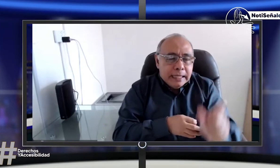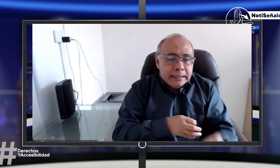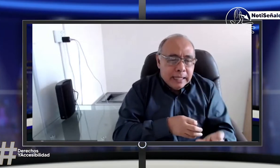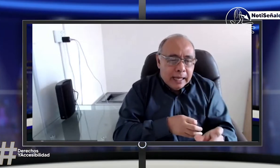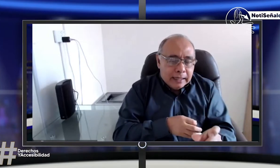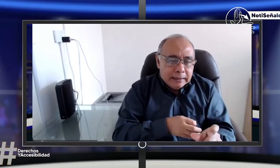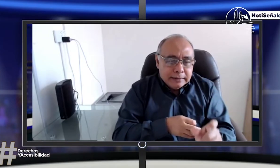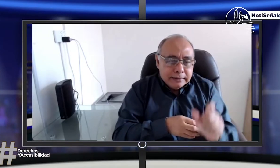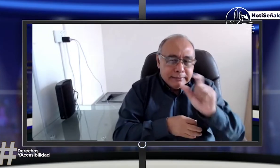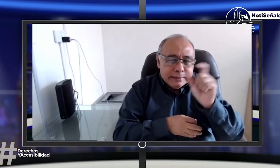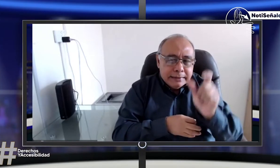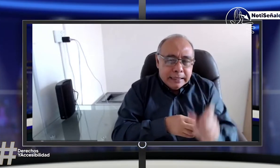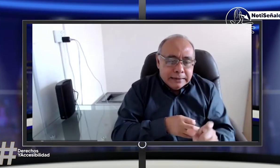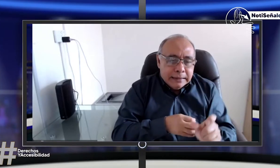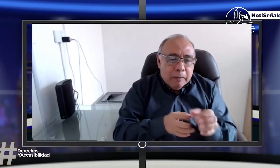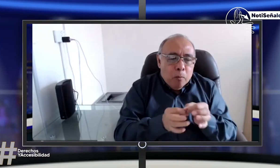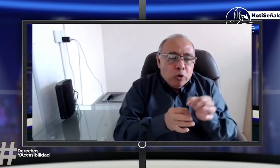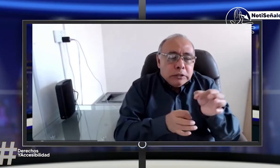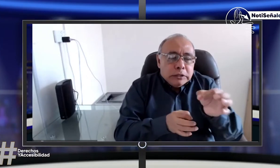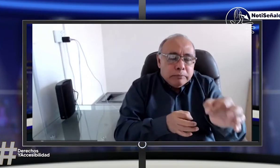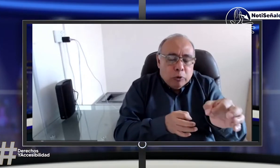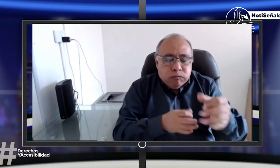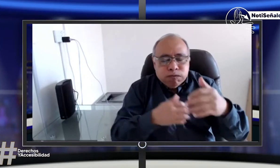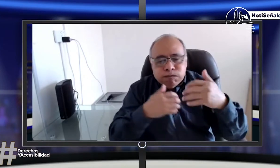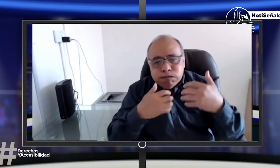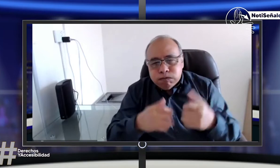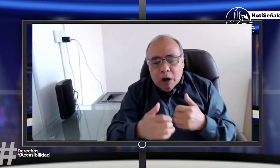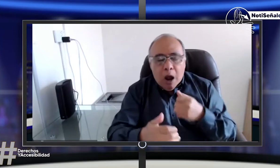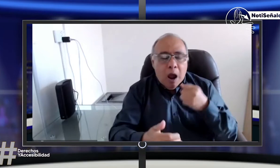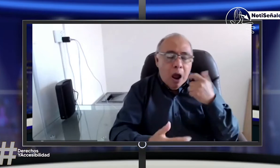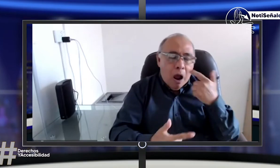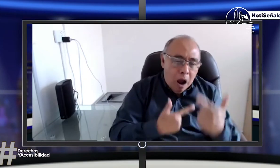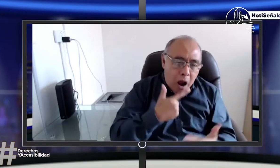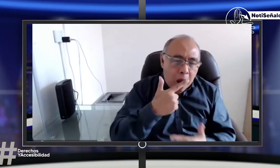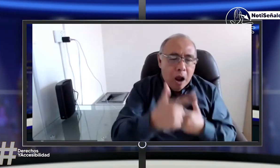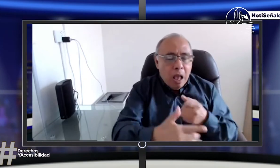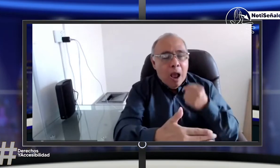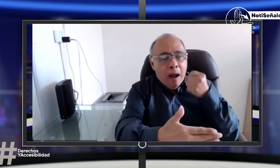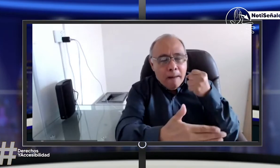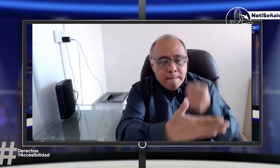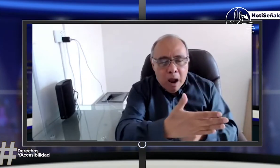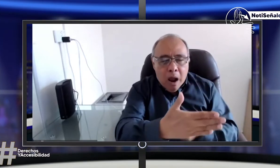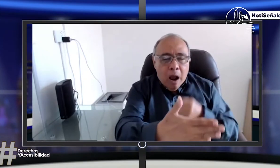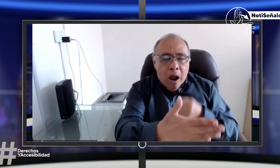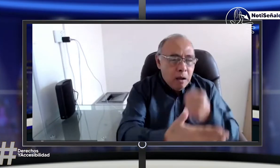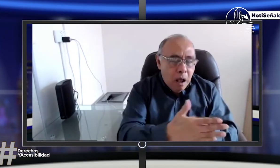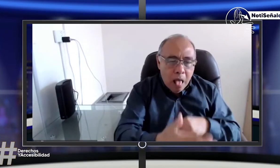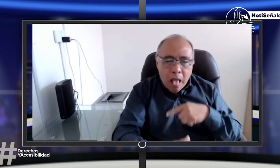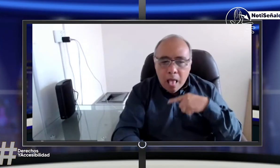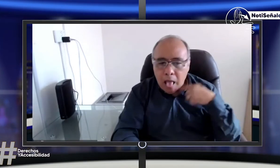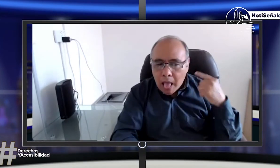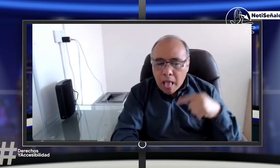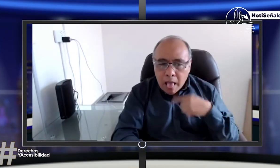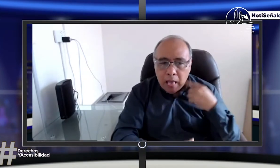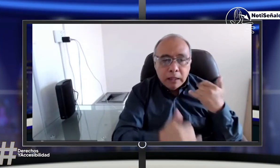mucho, se ha hablado mucho, y digamos que en este municipio lejano del Cesar